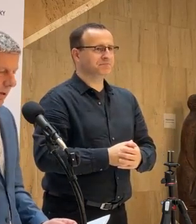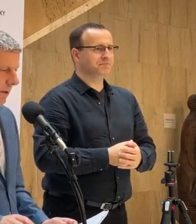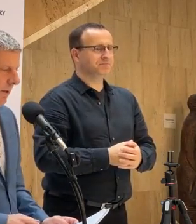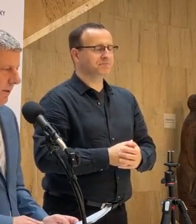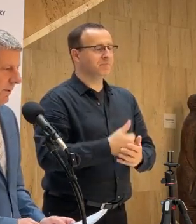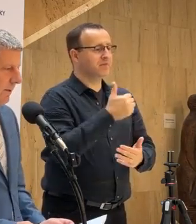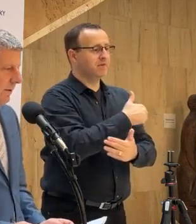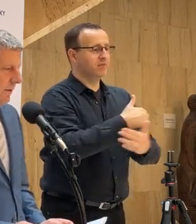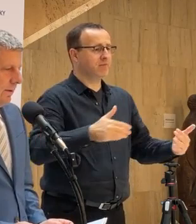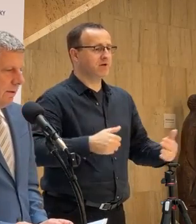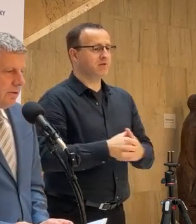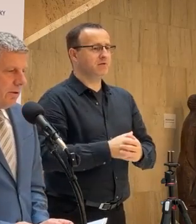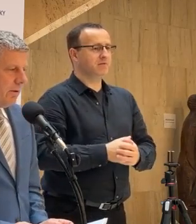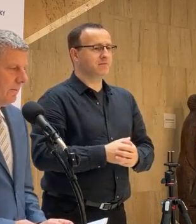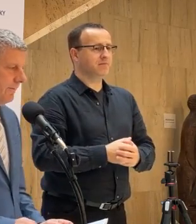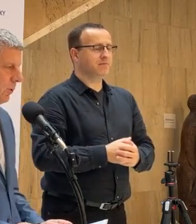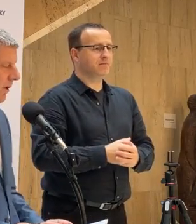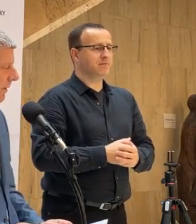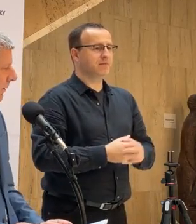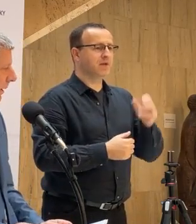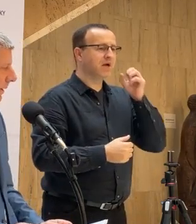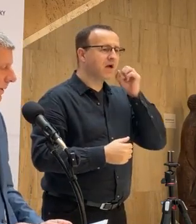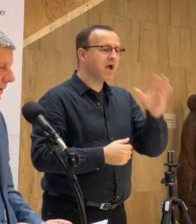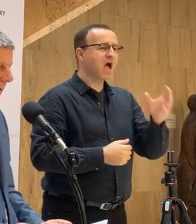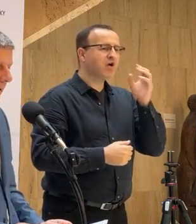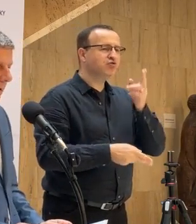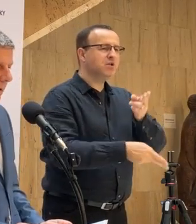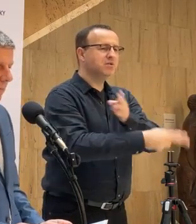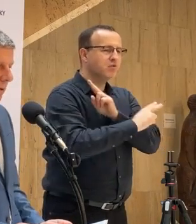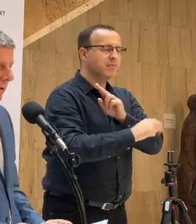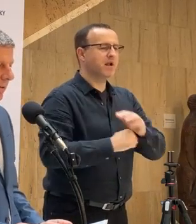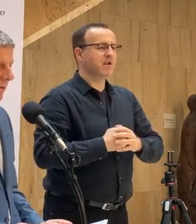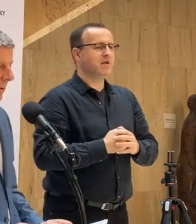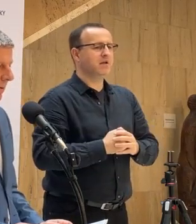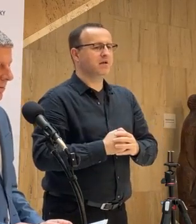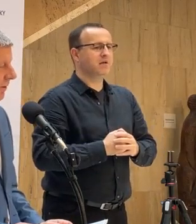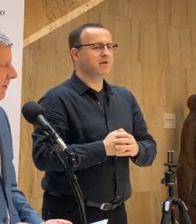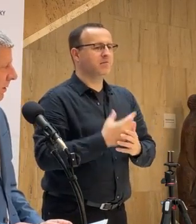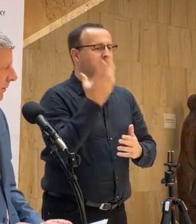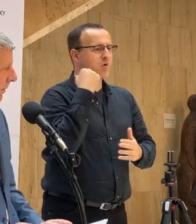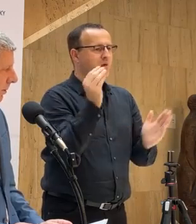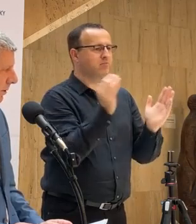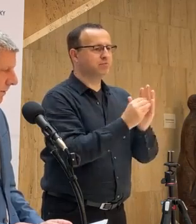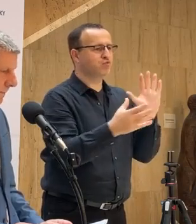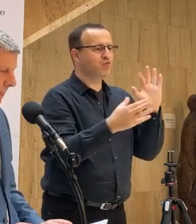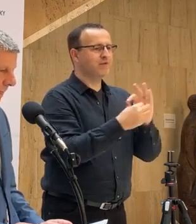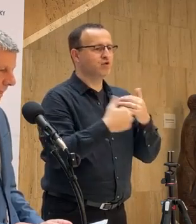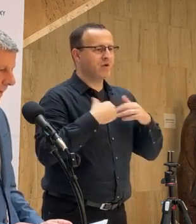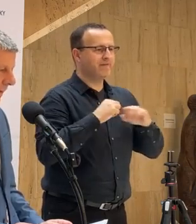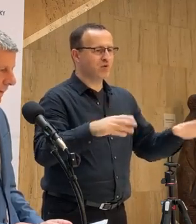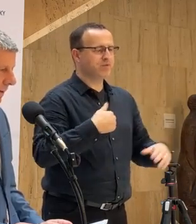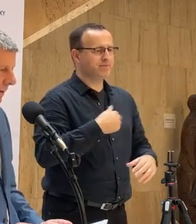V prvom rade každého úmrtia, ktoré bolo u nás zaznamenané v súvislosti s COVID-om je ľúto.